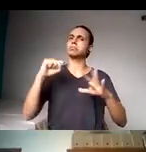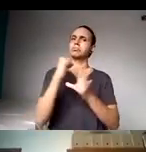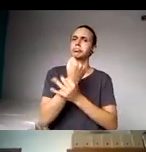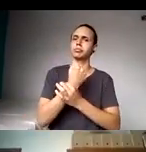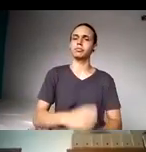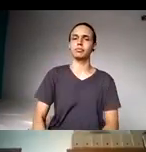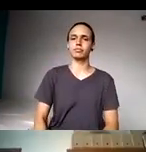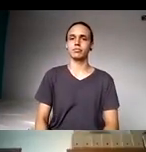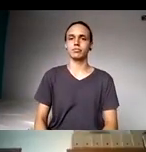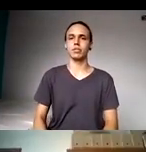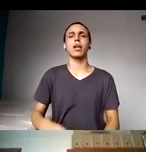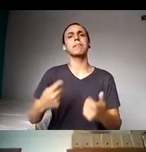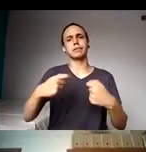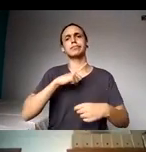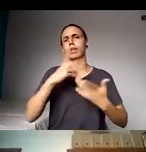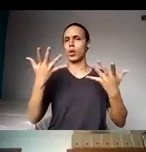inclusivo.